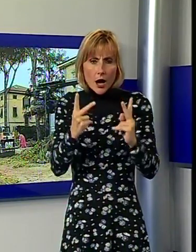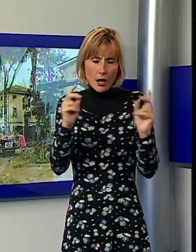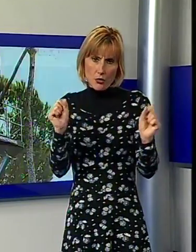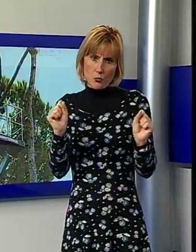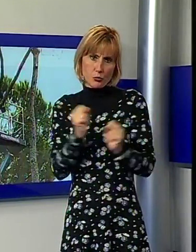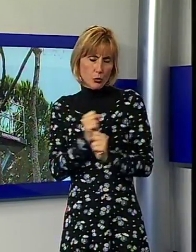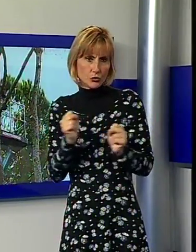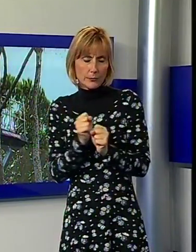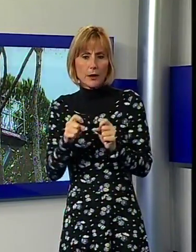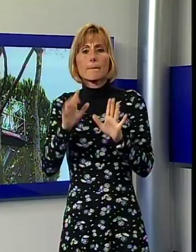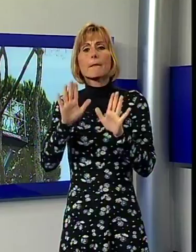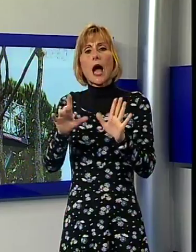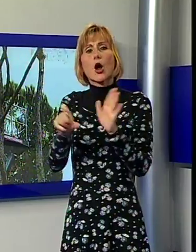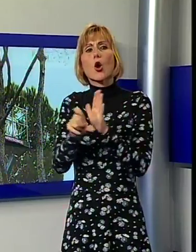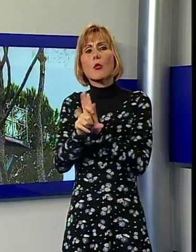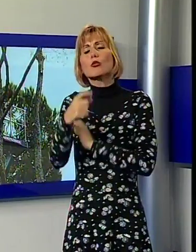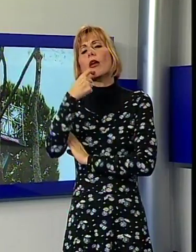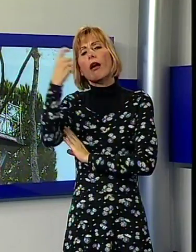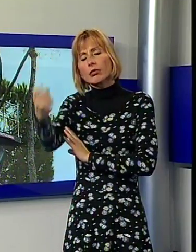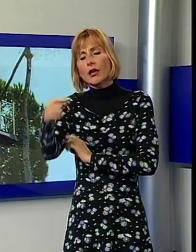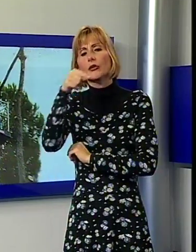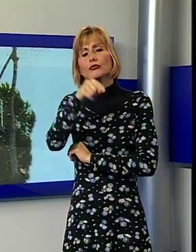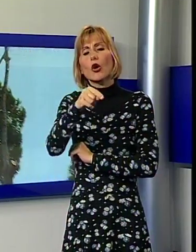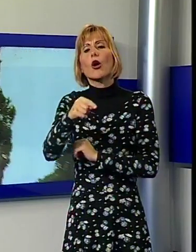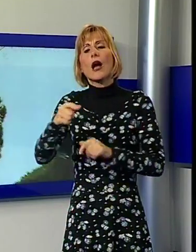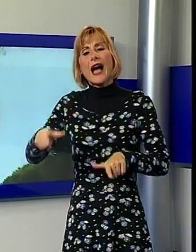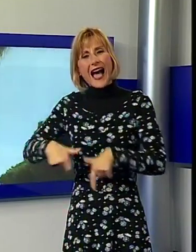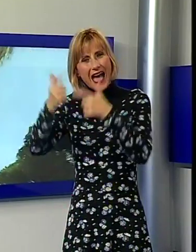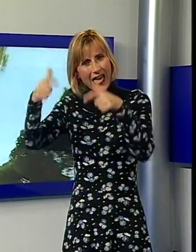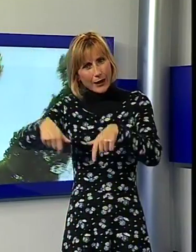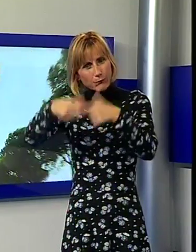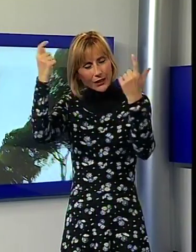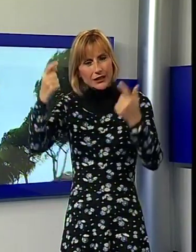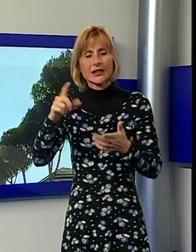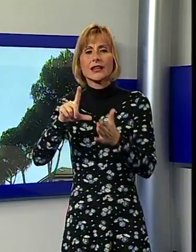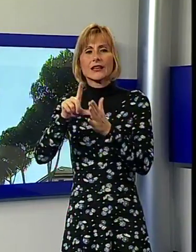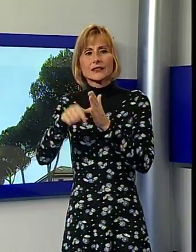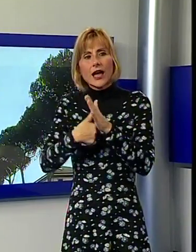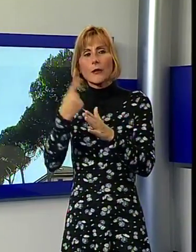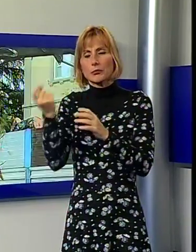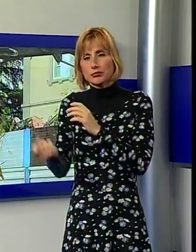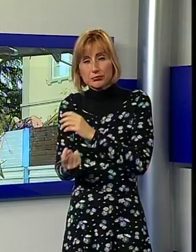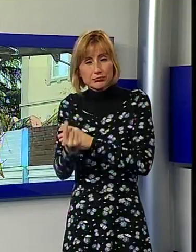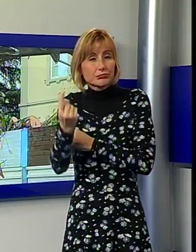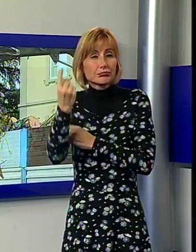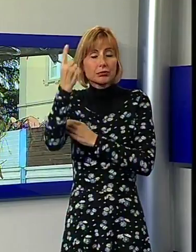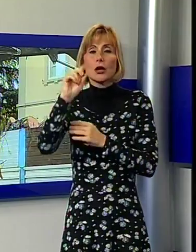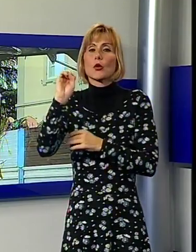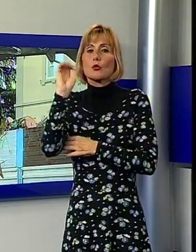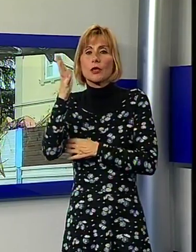ma che il Comune ha giustificato affermando che si tratta di piante che negli anni si sono sviluppate fino a 15-20 metri di altezza